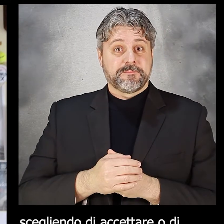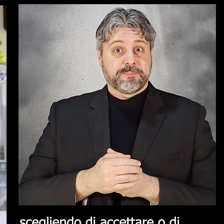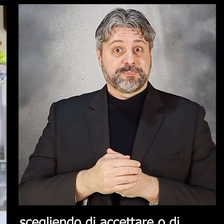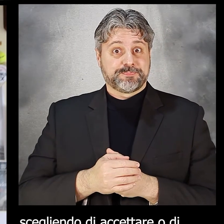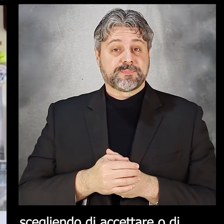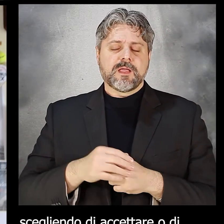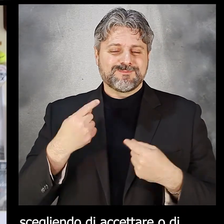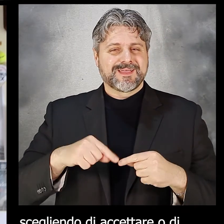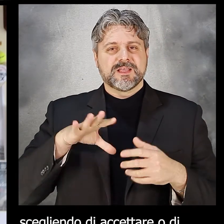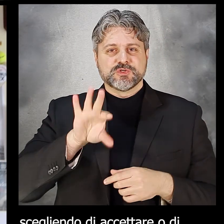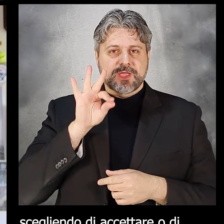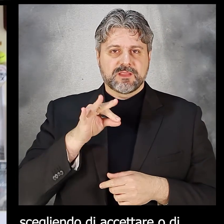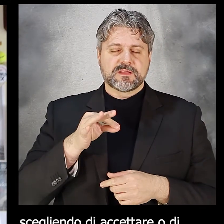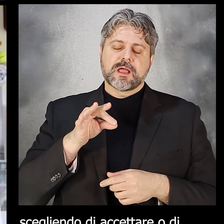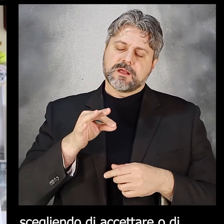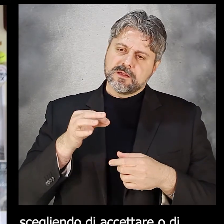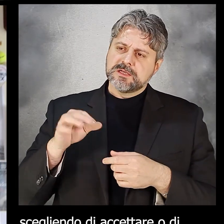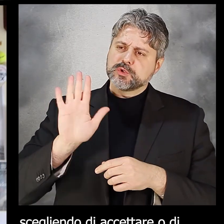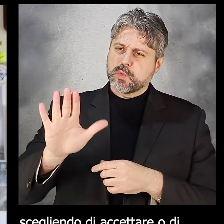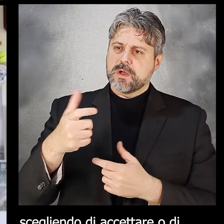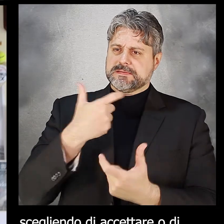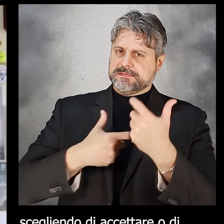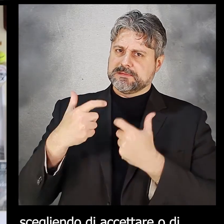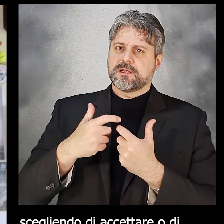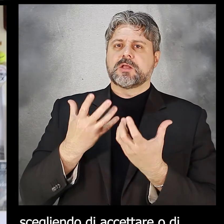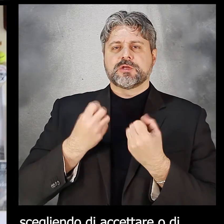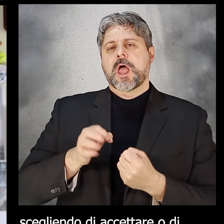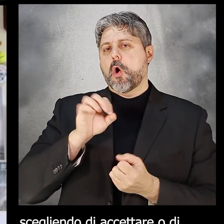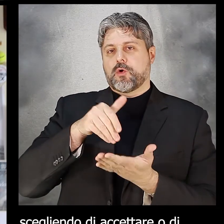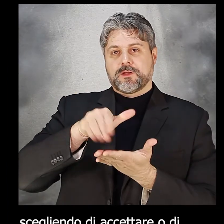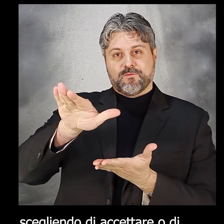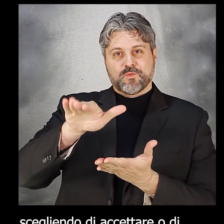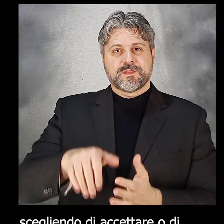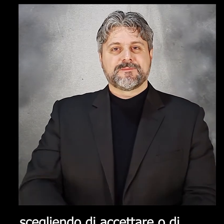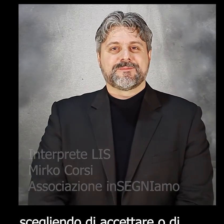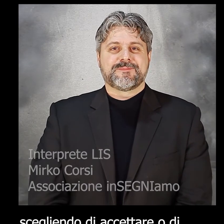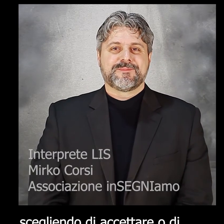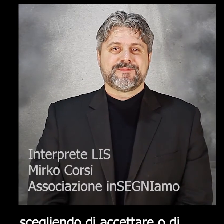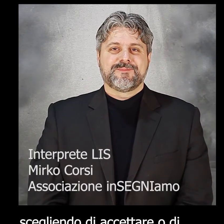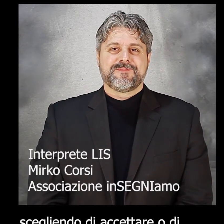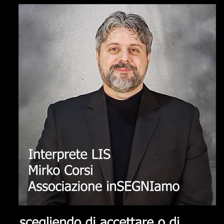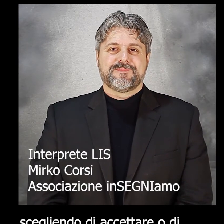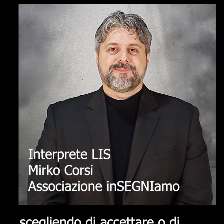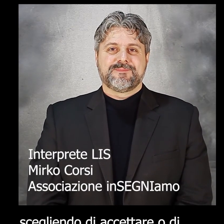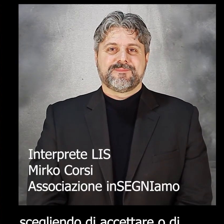scegliendo di accettare o di rifiutare i canoni che si impone. Grazie